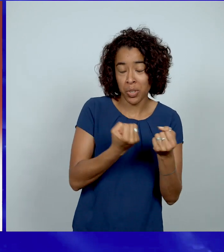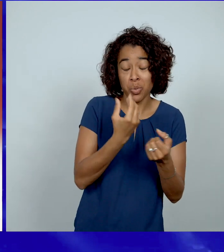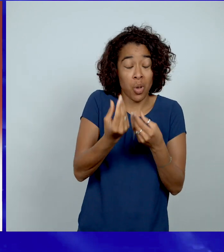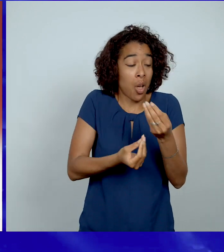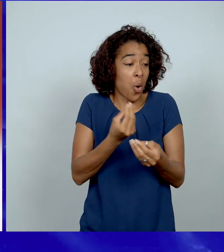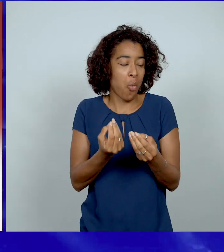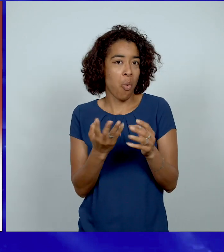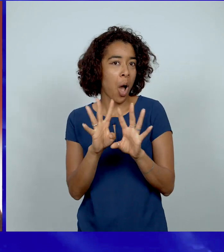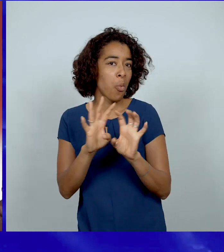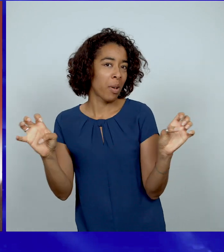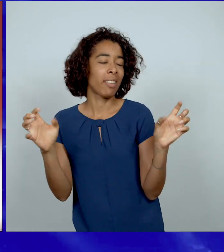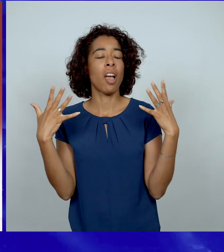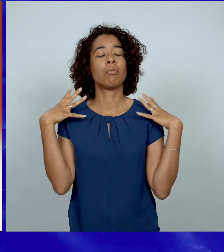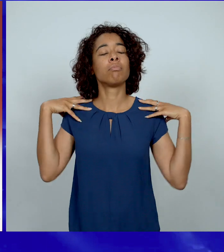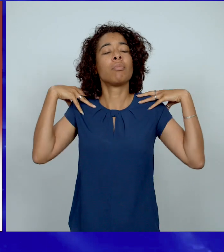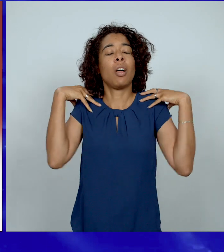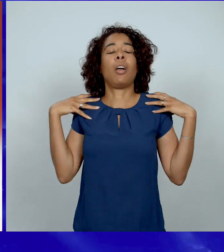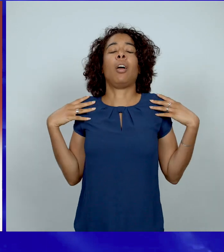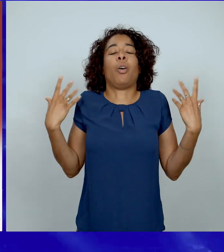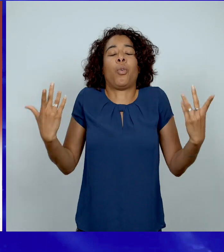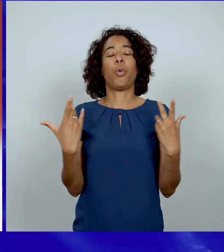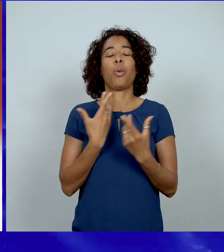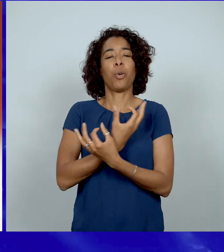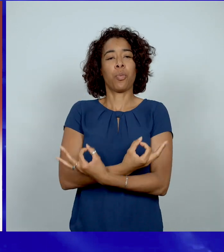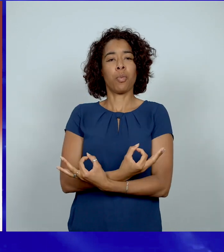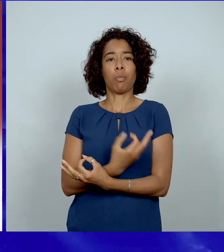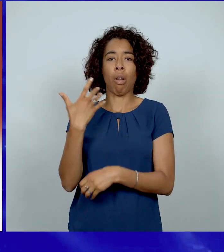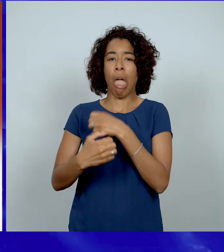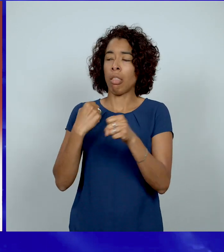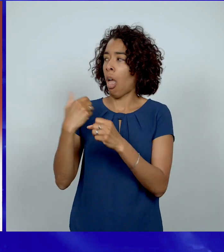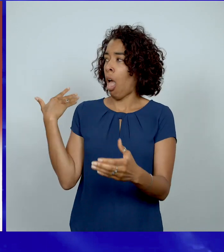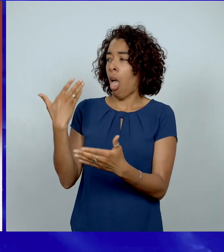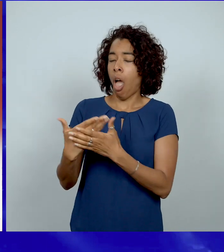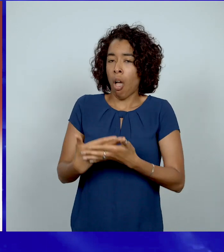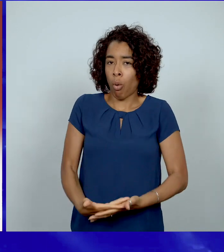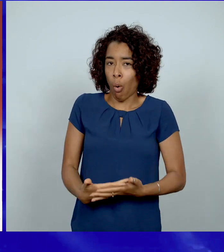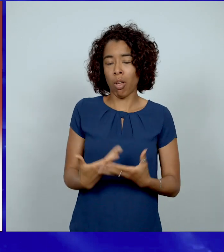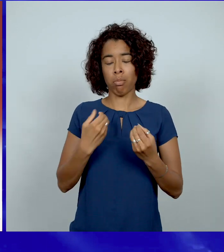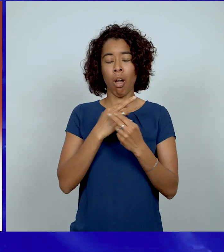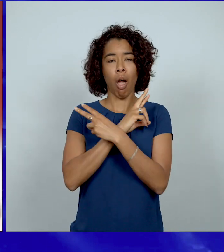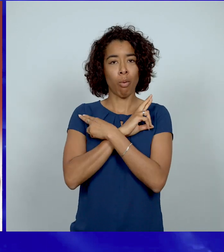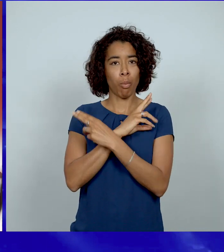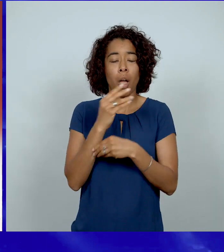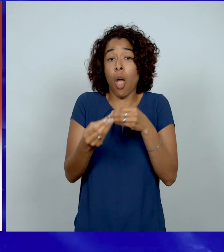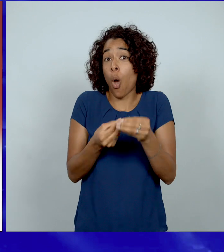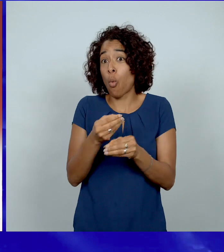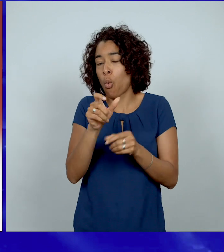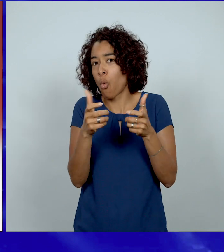un week-end en thalassothérapie pour se reposer d'une année bien chargée. Peut-être certains vous aimeriez, ou certaines plus